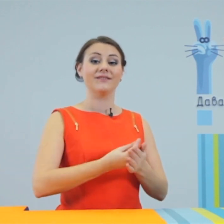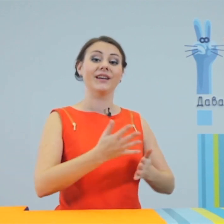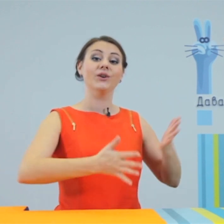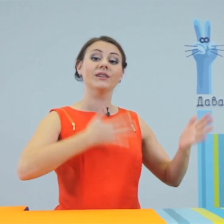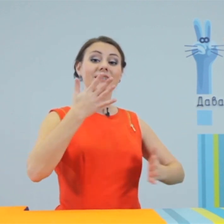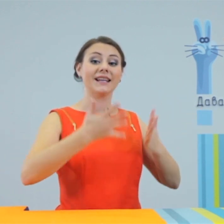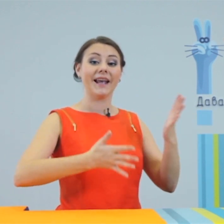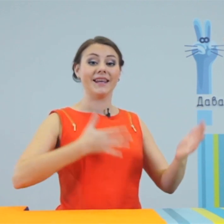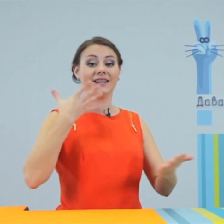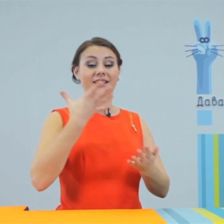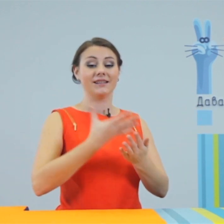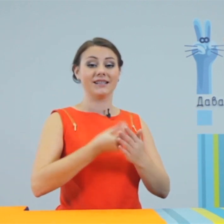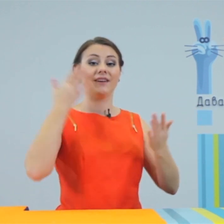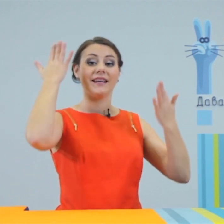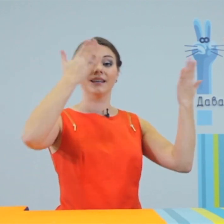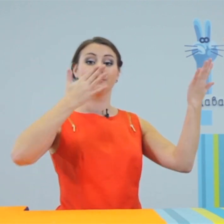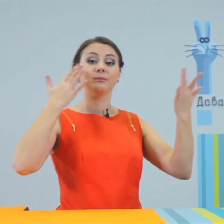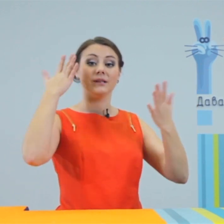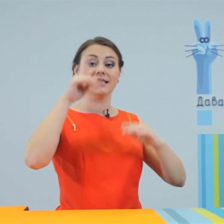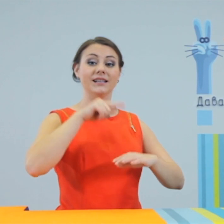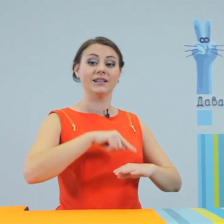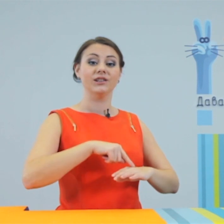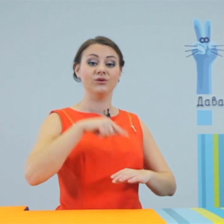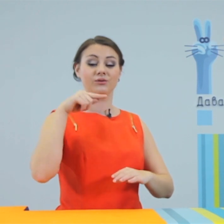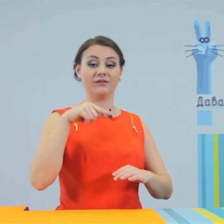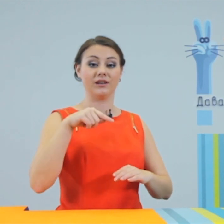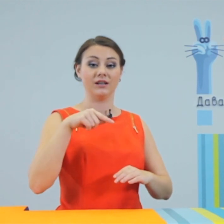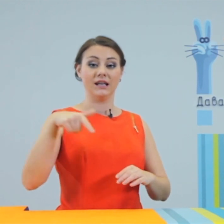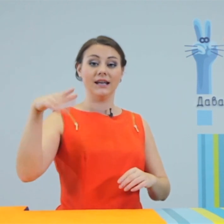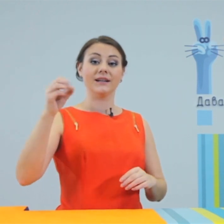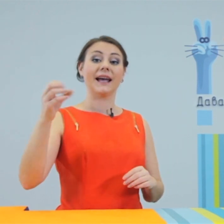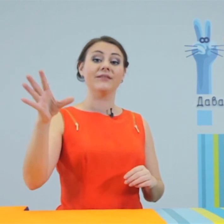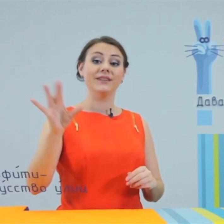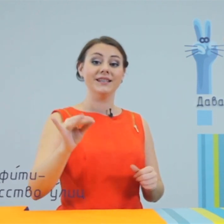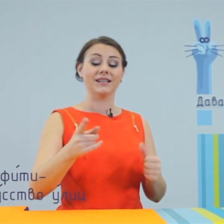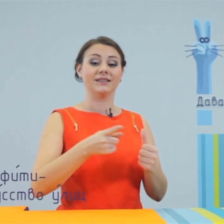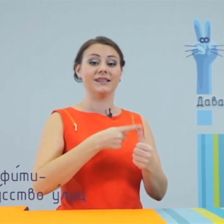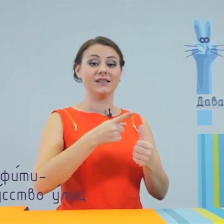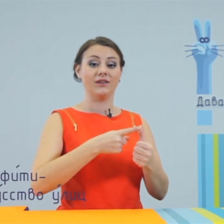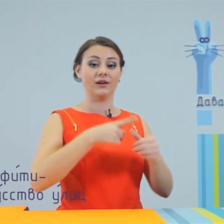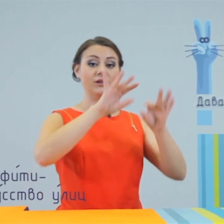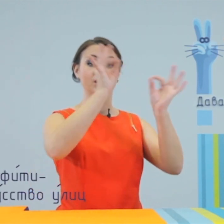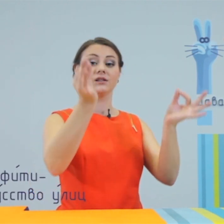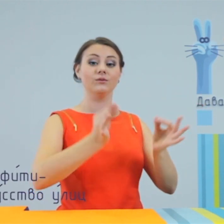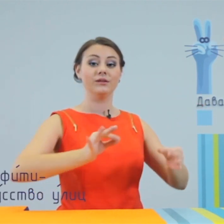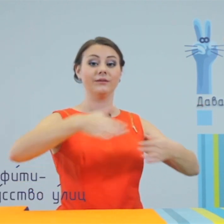свое настроение, свои мысли и чувства. Граффити называют искусством